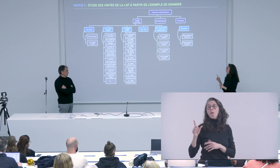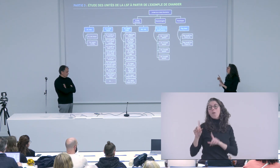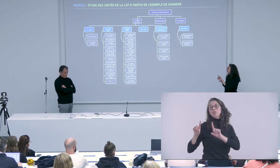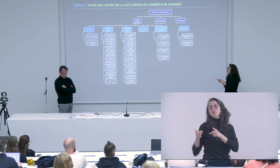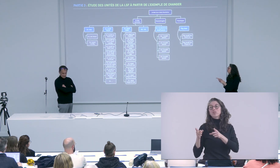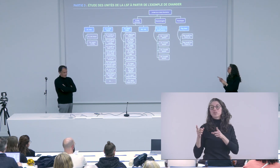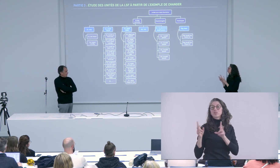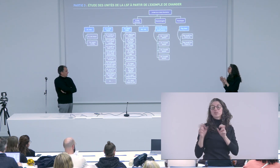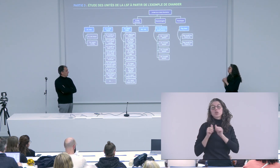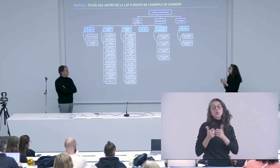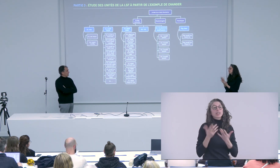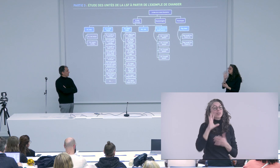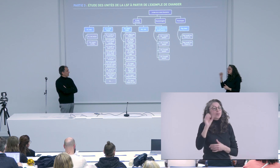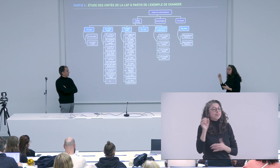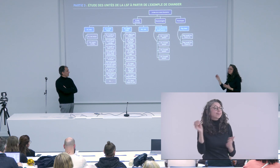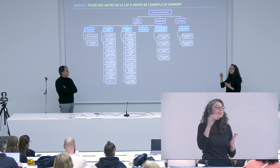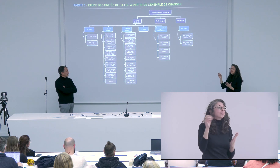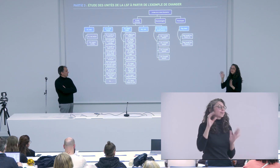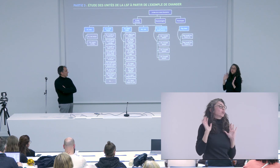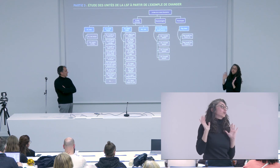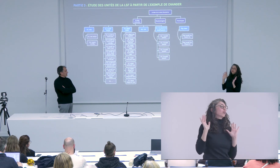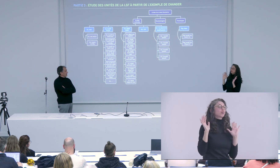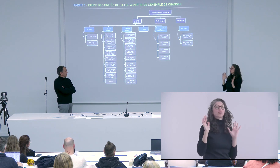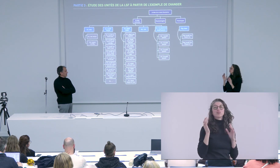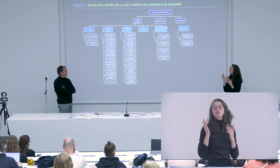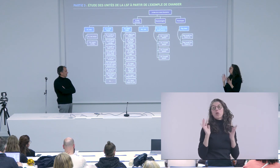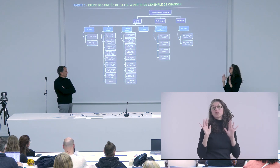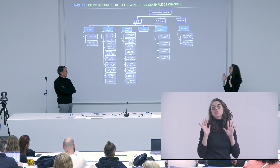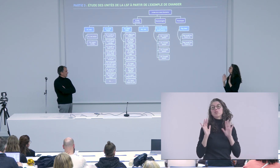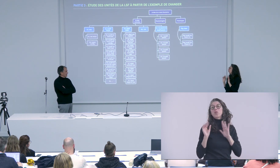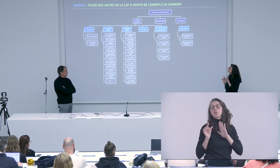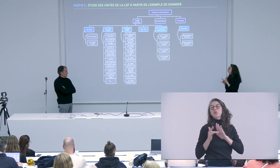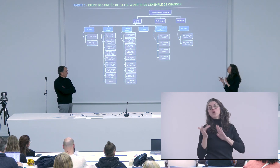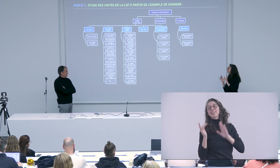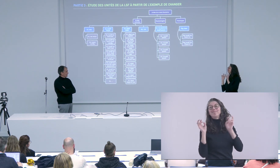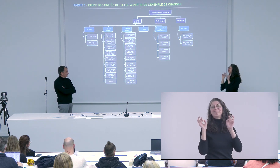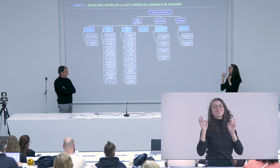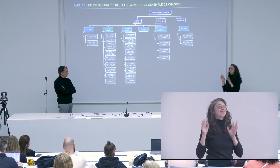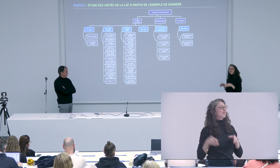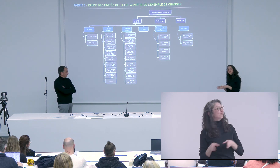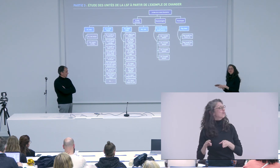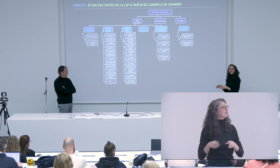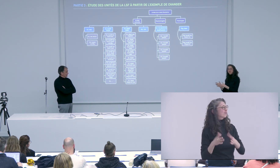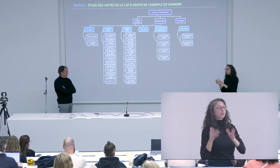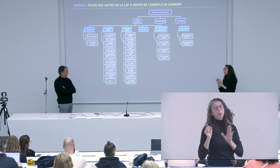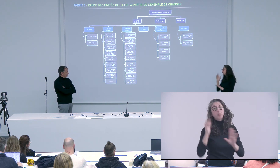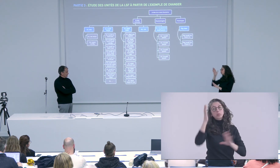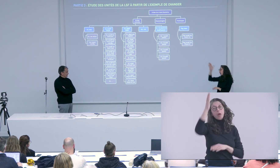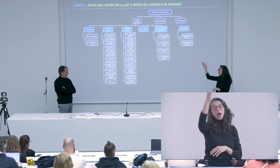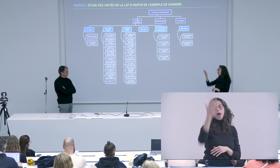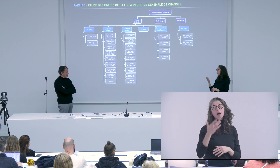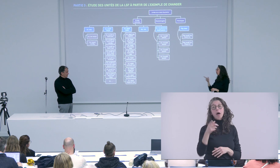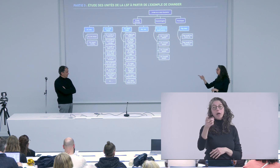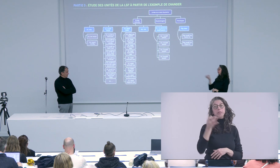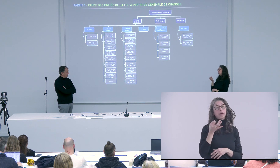mais finalement ça n'était pas ma priorité c'était plus quelque chose d'annexe donc c'était une observation que je menais dans le cadre de mon analyse mais voilà c'est un peu